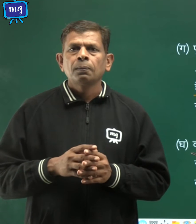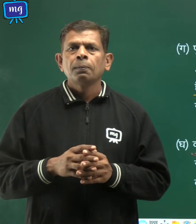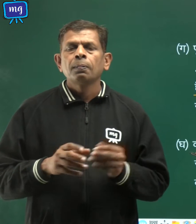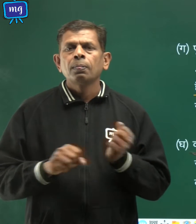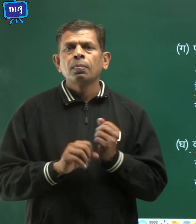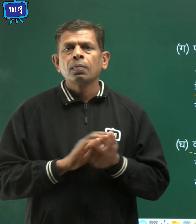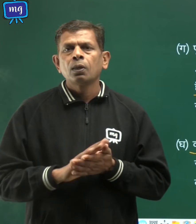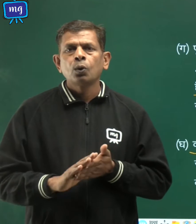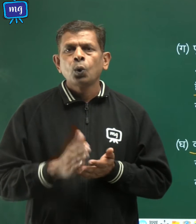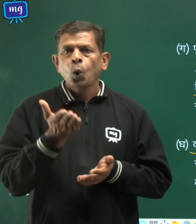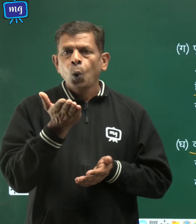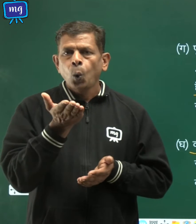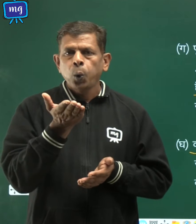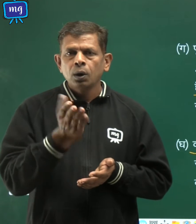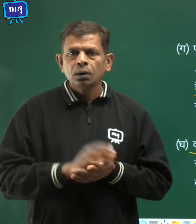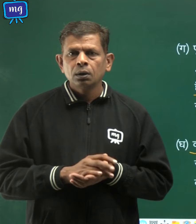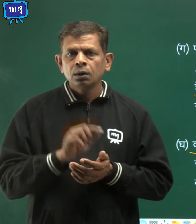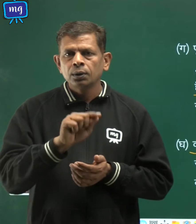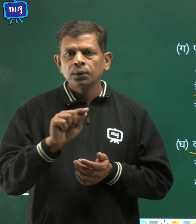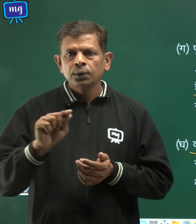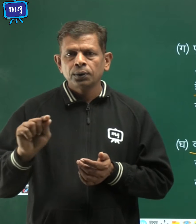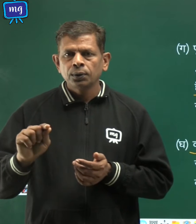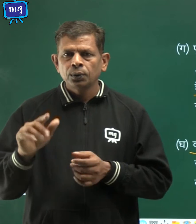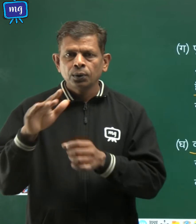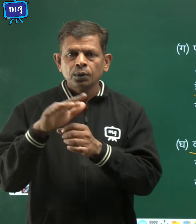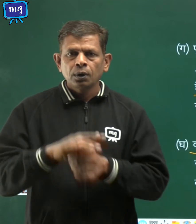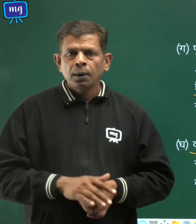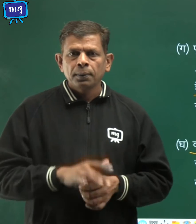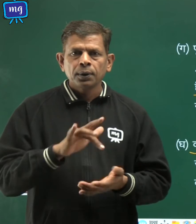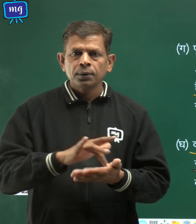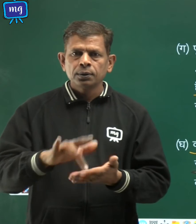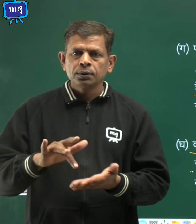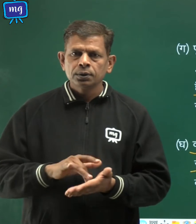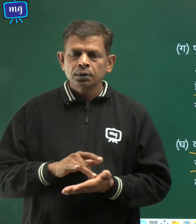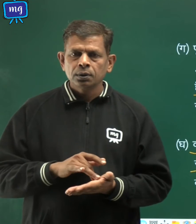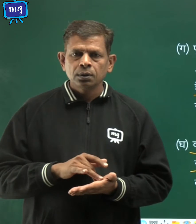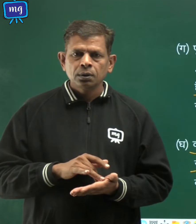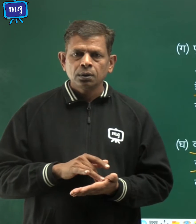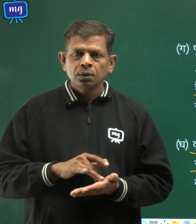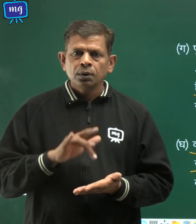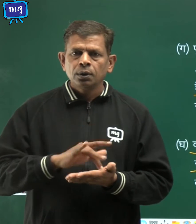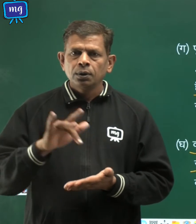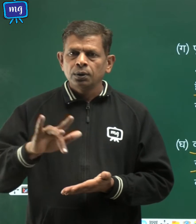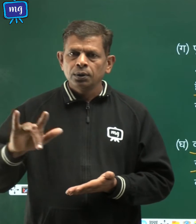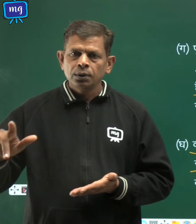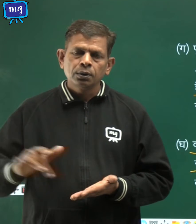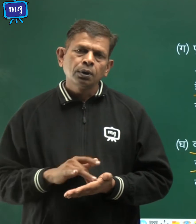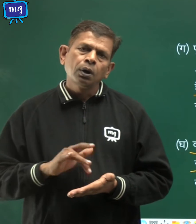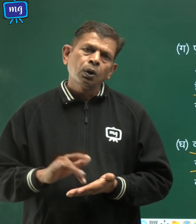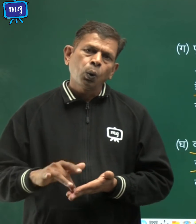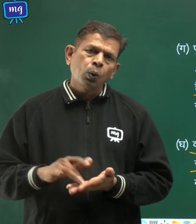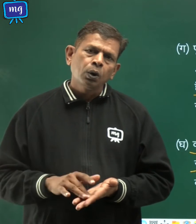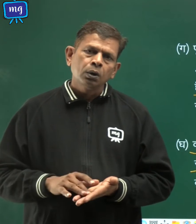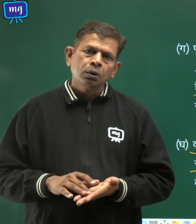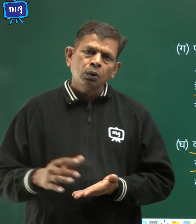गर्म वायू डैश दाप के शेत्र से डैश दाप के शेत्र